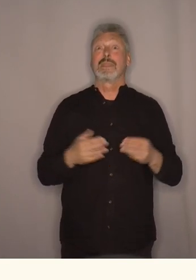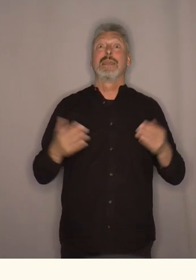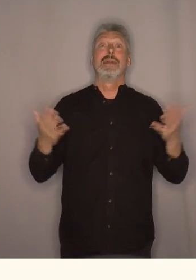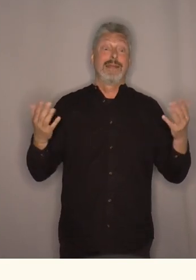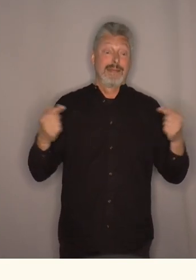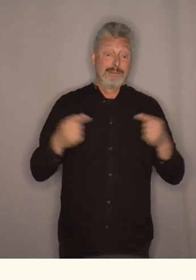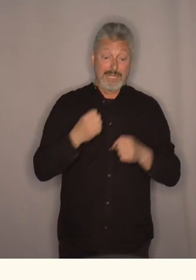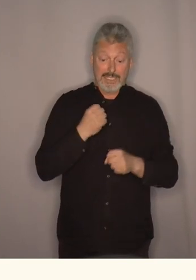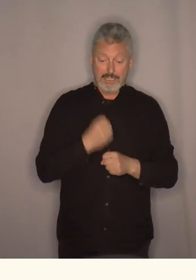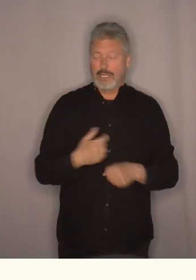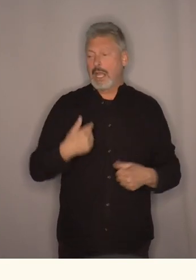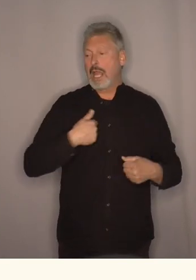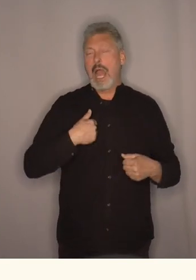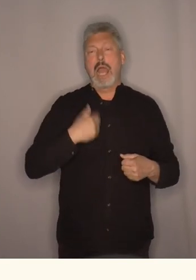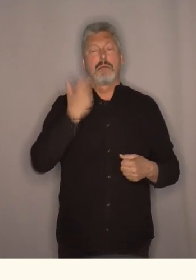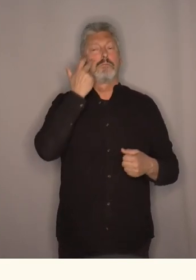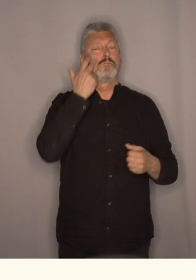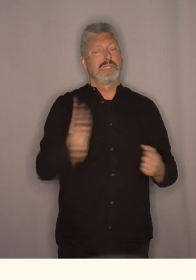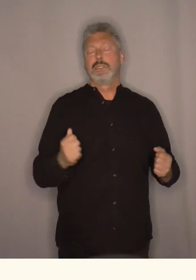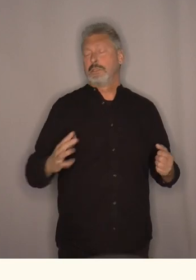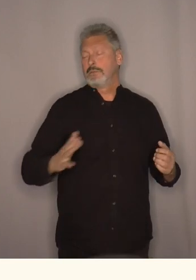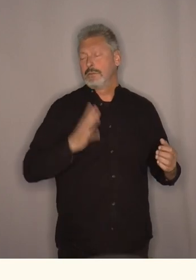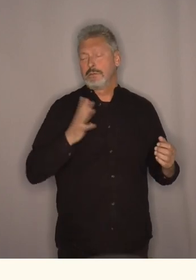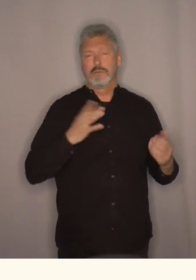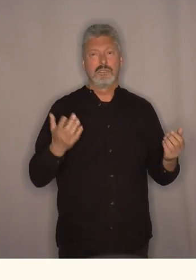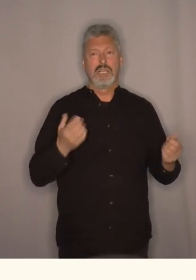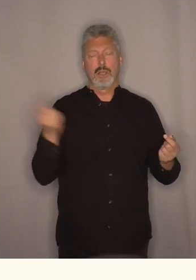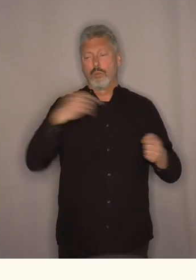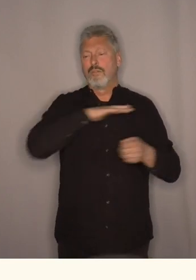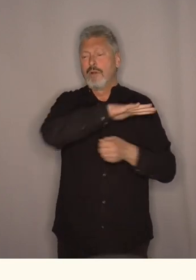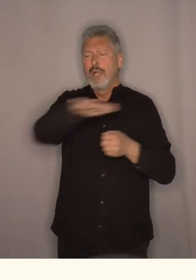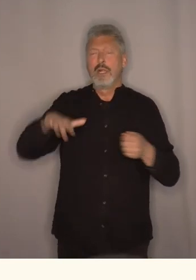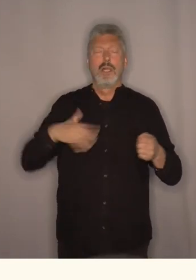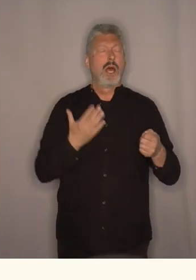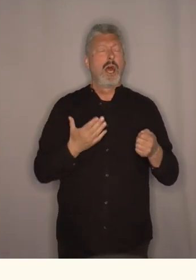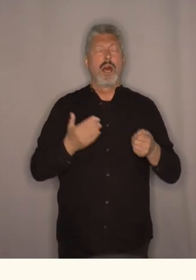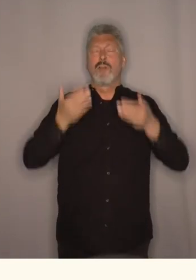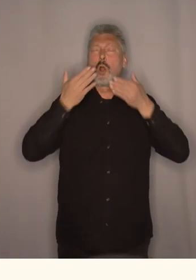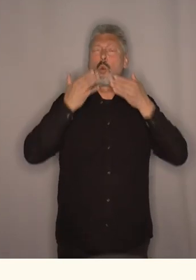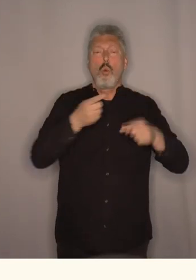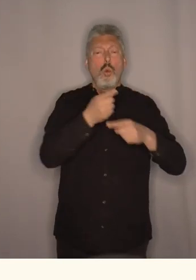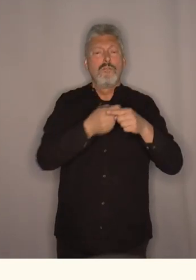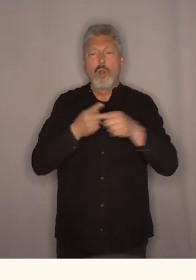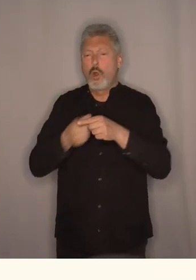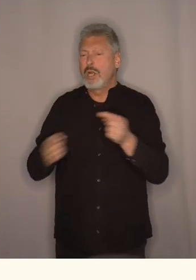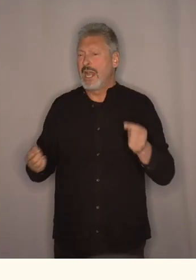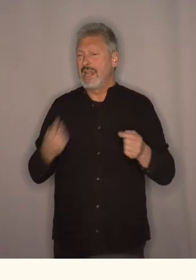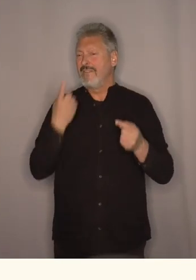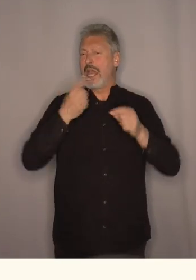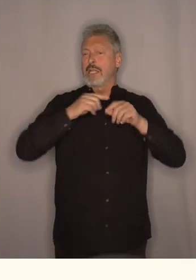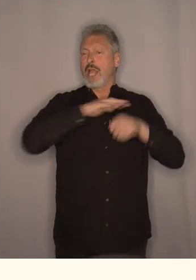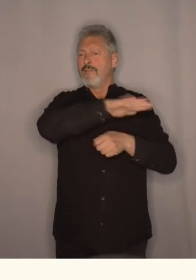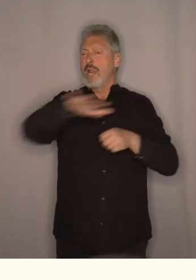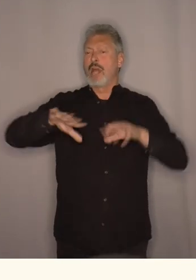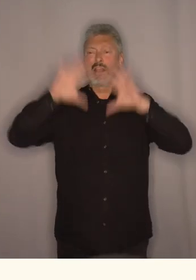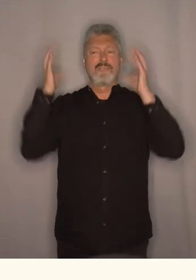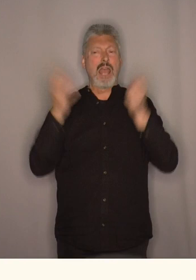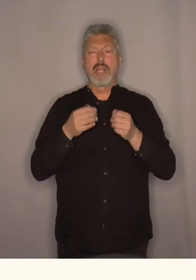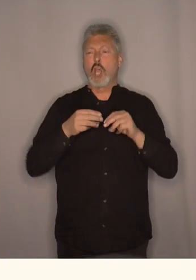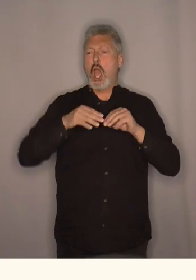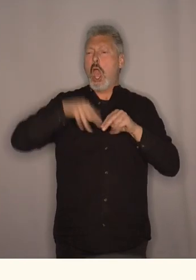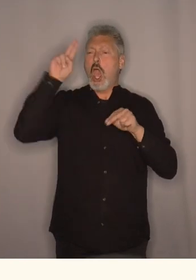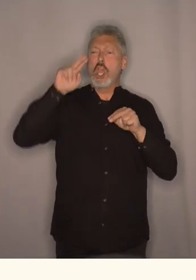Men sant, jeg er jo privilegiert. Jeg kommer fra et land hvor vi har god fordeling. Og det er et av landene i verden med høyest forbruk.